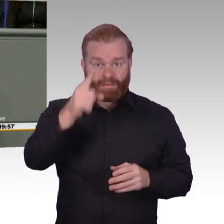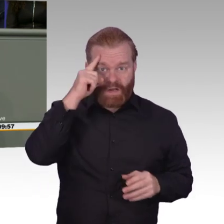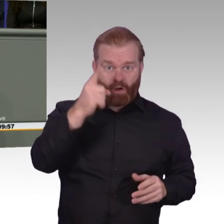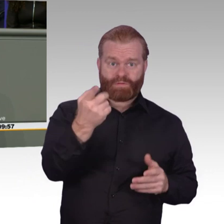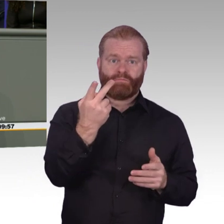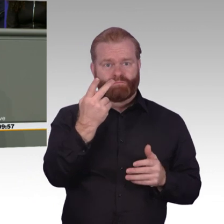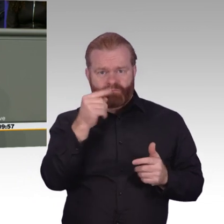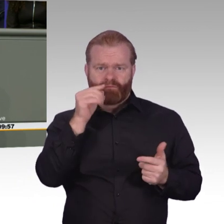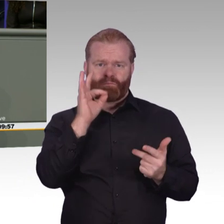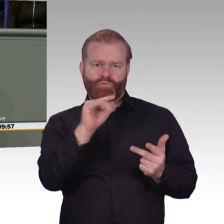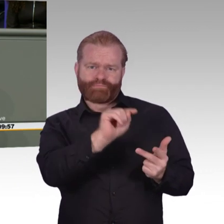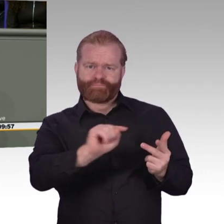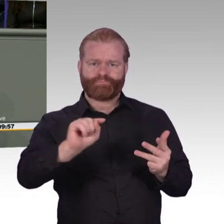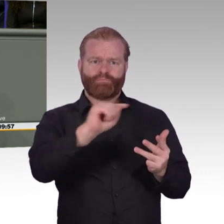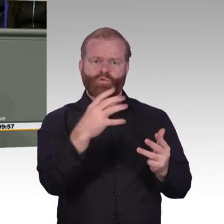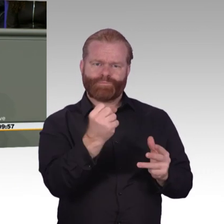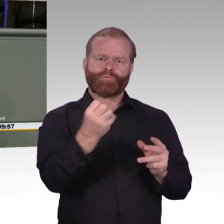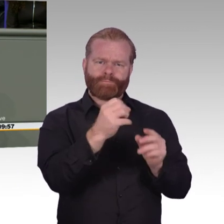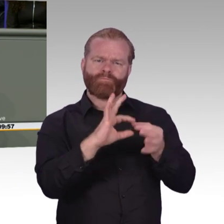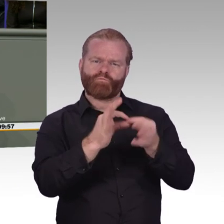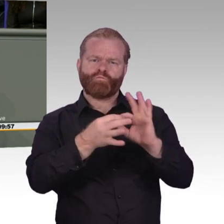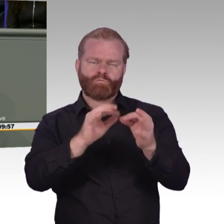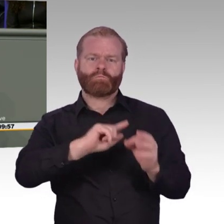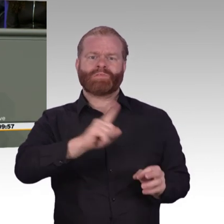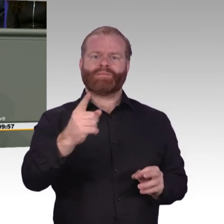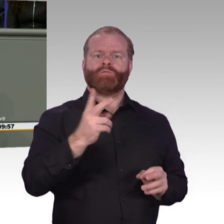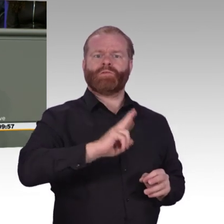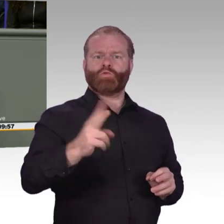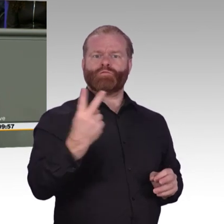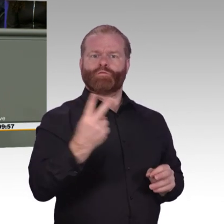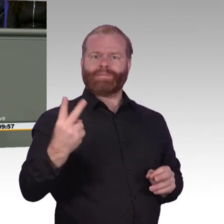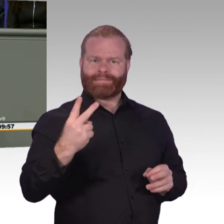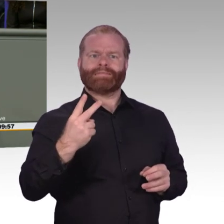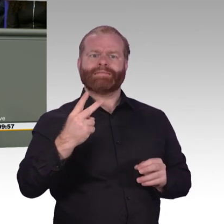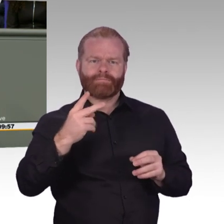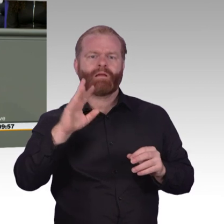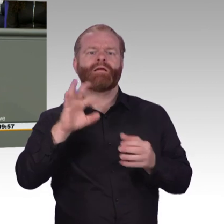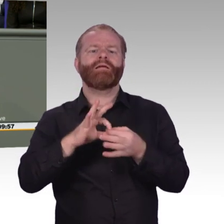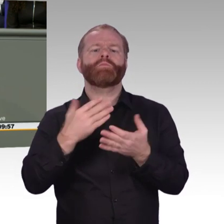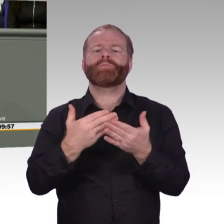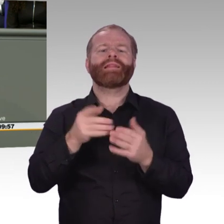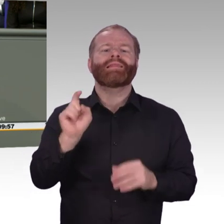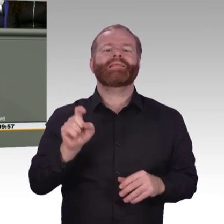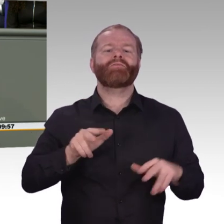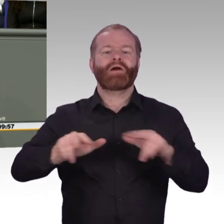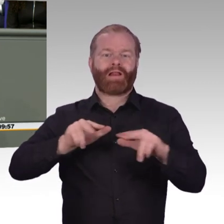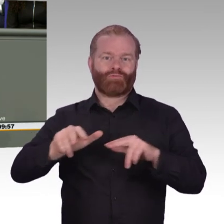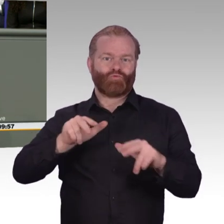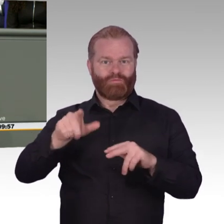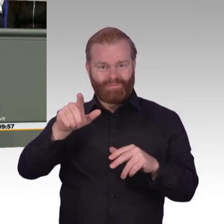in die Breite zu kriegen? Die digitale Infrastruktur ist löchrig wie ein Schweizer Käse, mal ganz abgesehen davon, dass es sehr merkwürdig ist, dass Sie in die übernächste